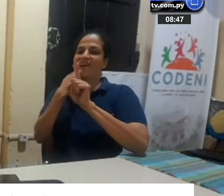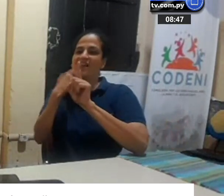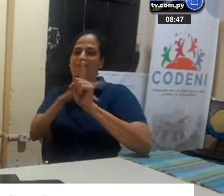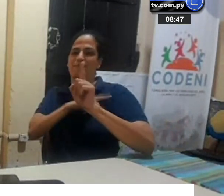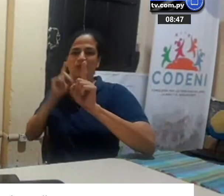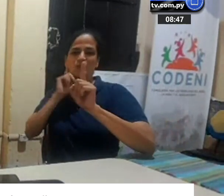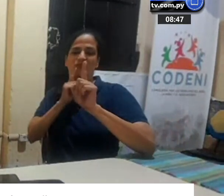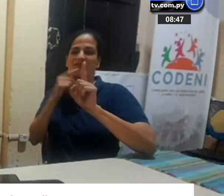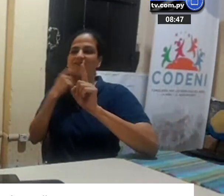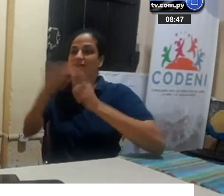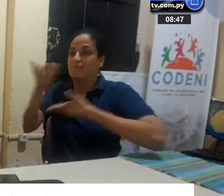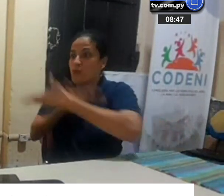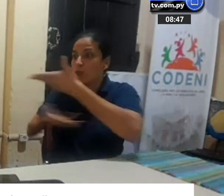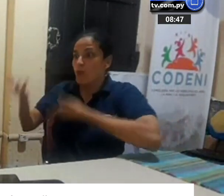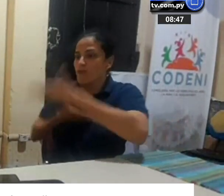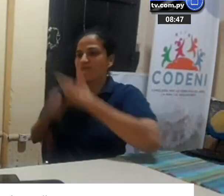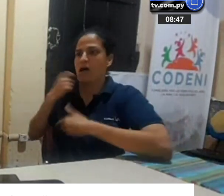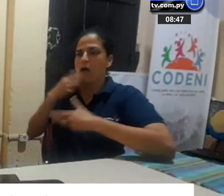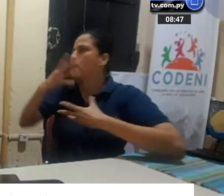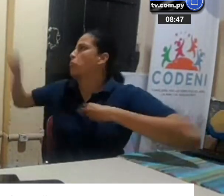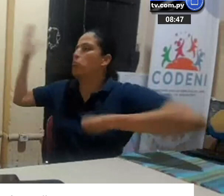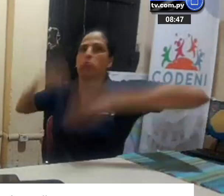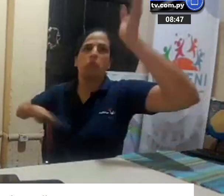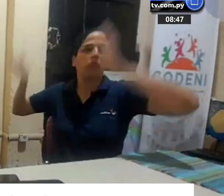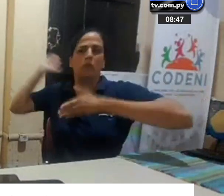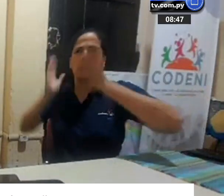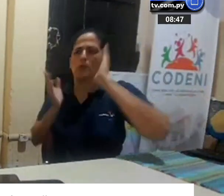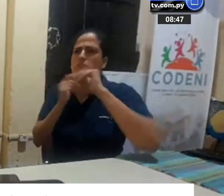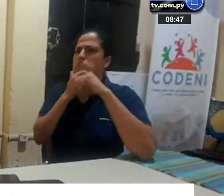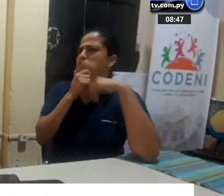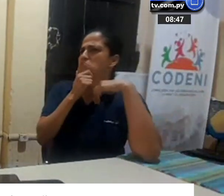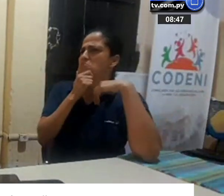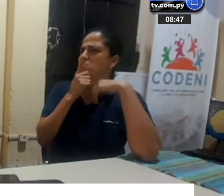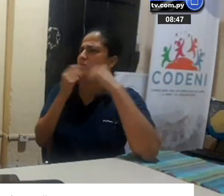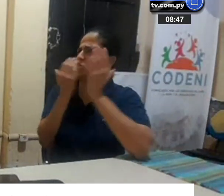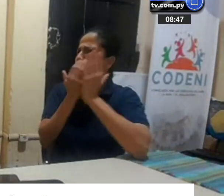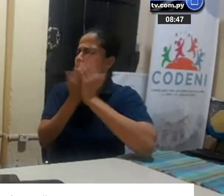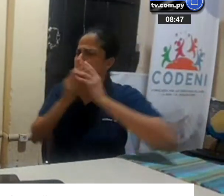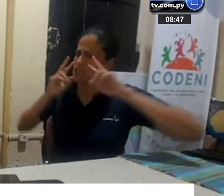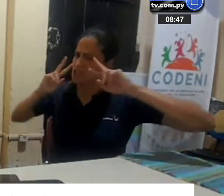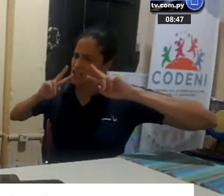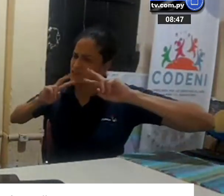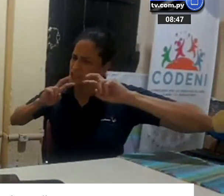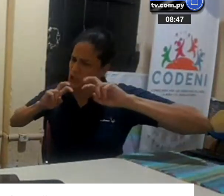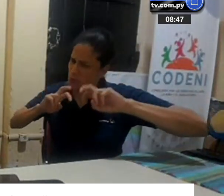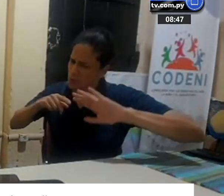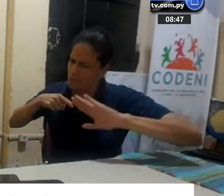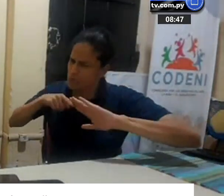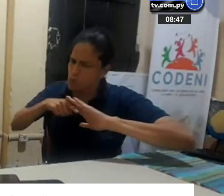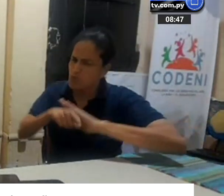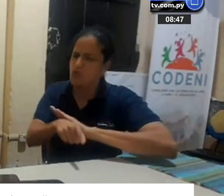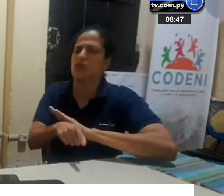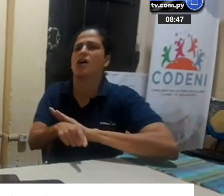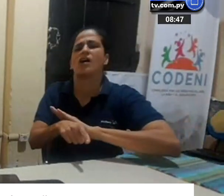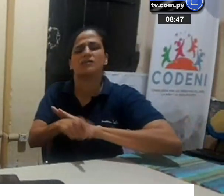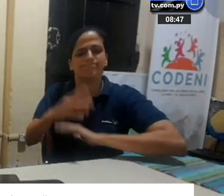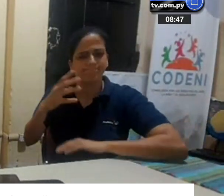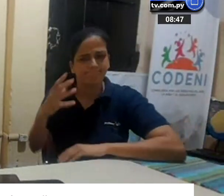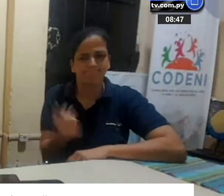Siempre tenemos esa visión de seguir preparando los cursos, pero muchas veces inician y luego dejan en el